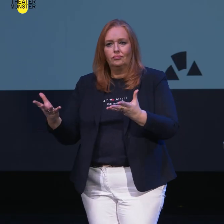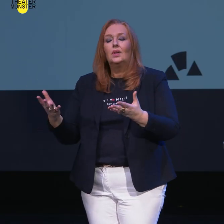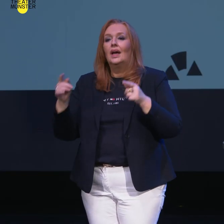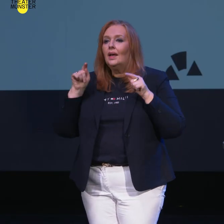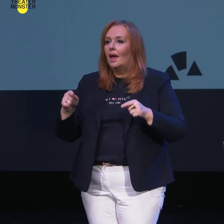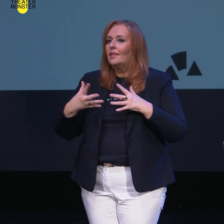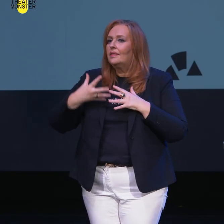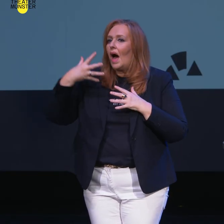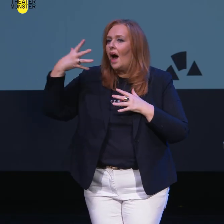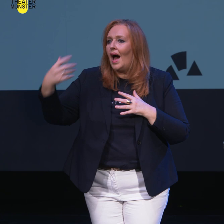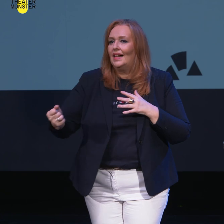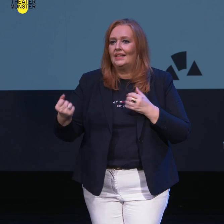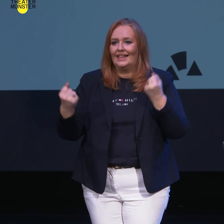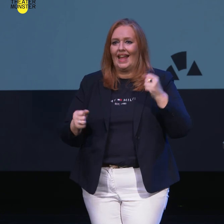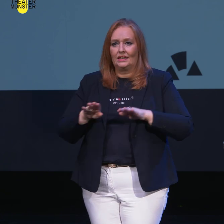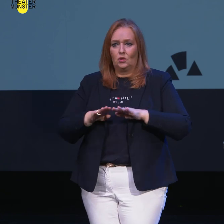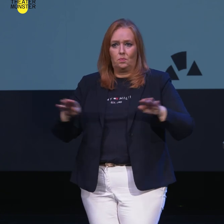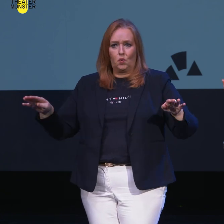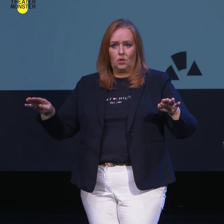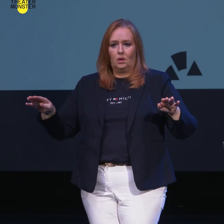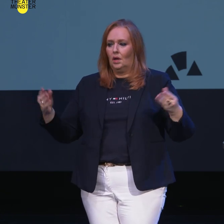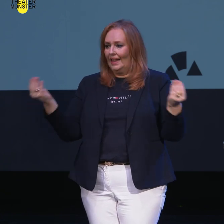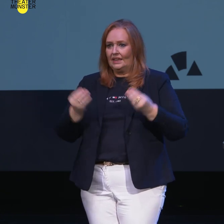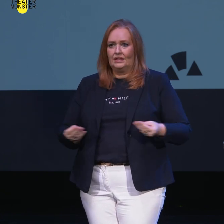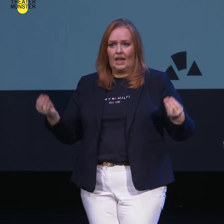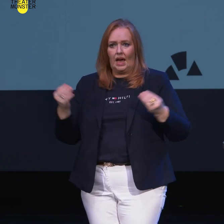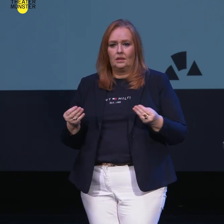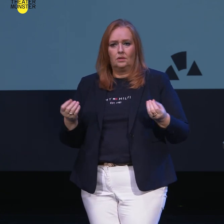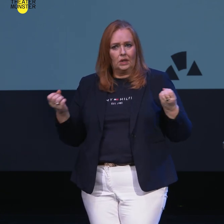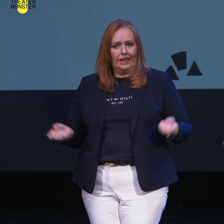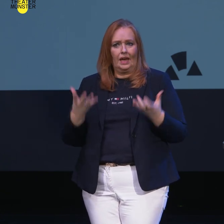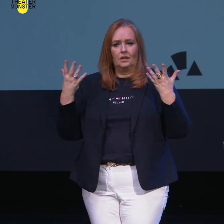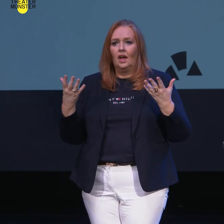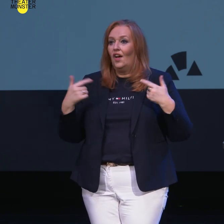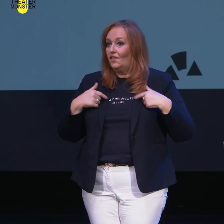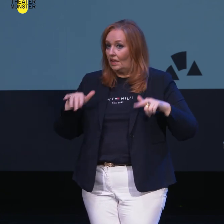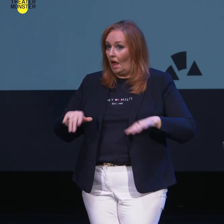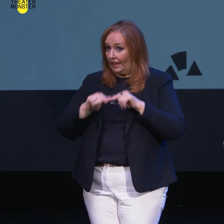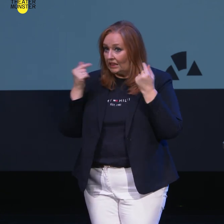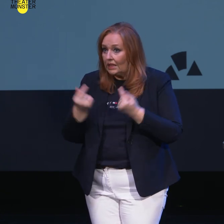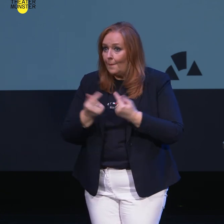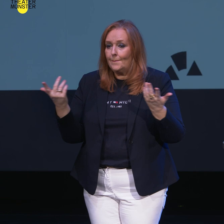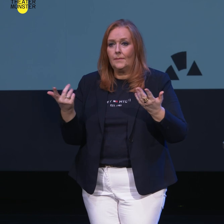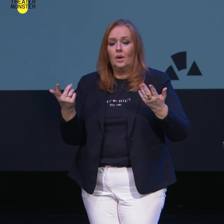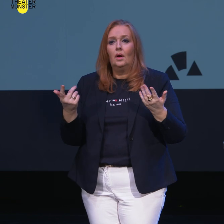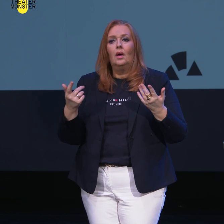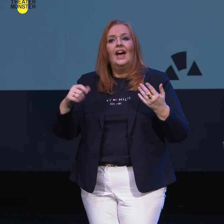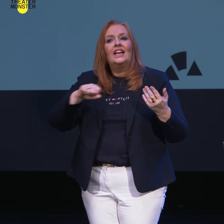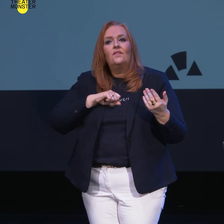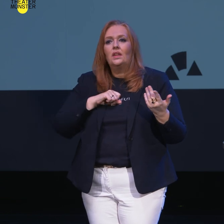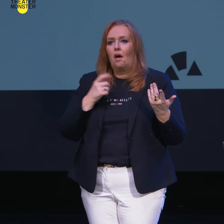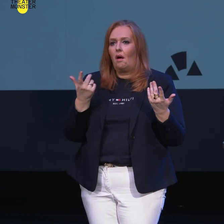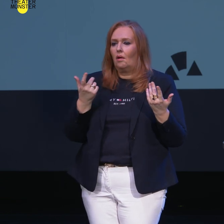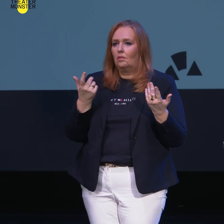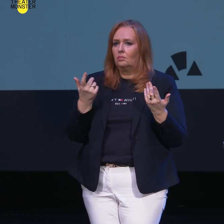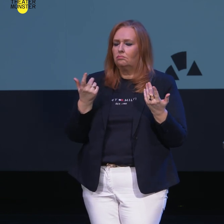eine nachhaltige Tanzbühne-Design kreieren zu lassen. Wir haben ein Team, die als Gewinnerinnen und Gewinner